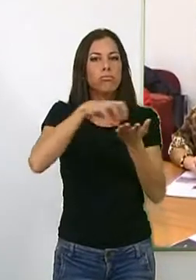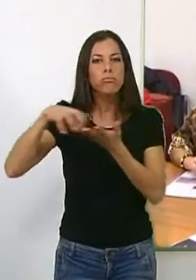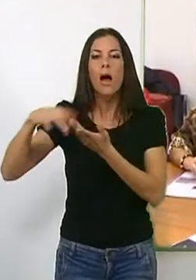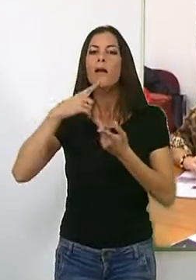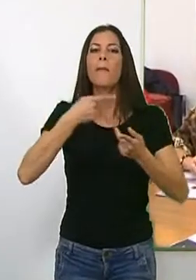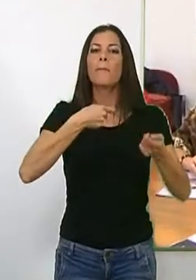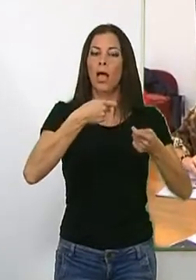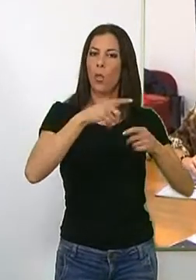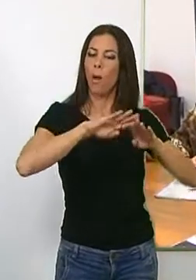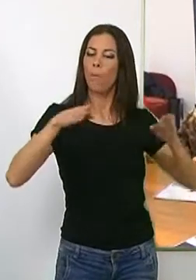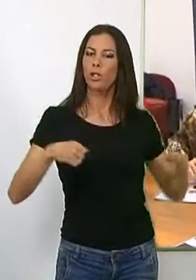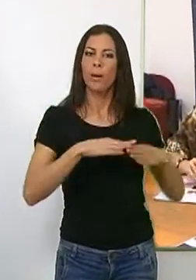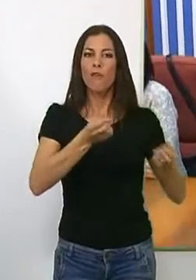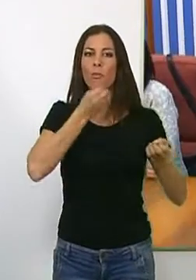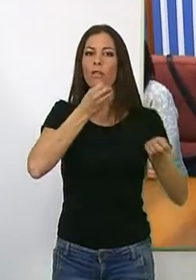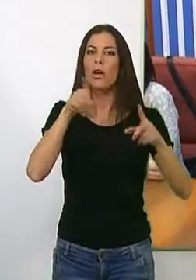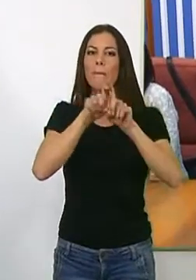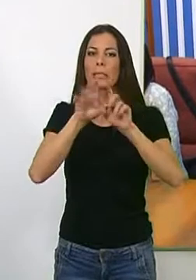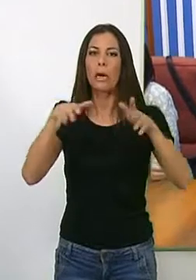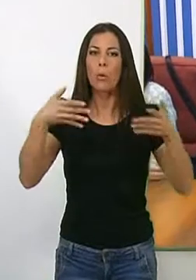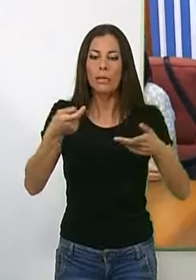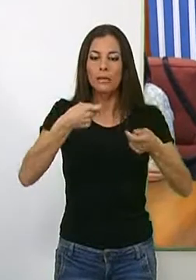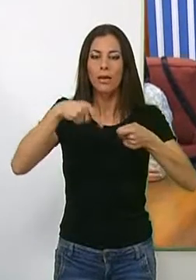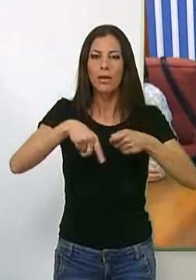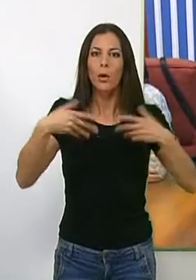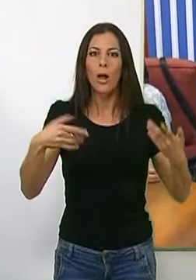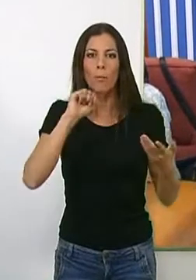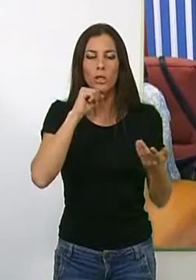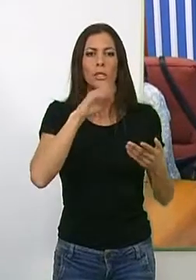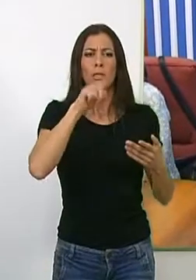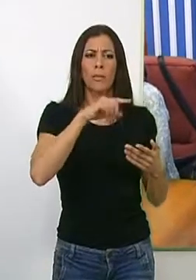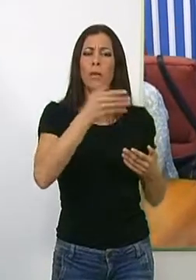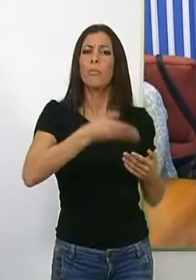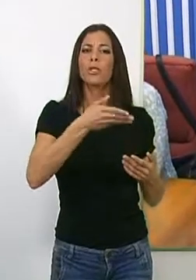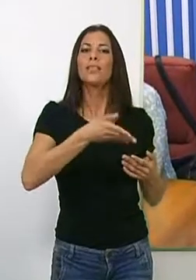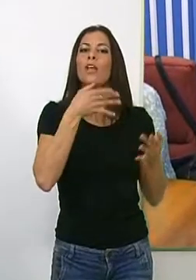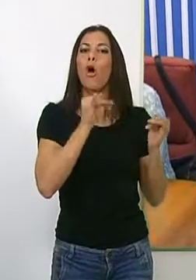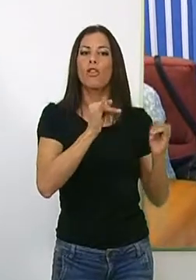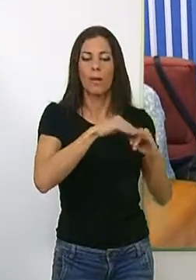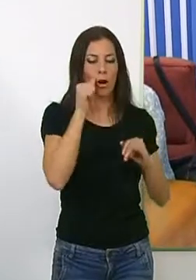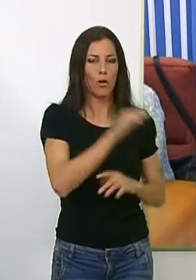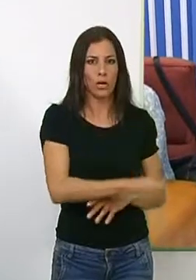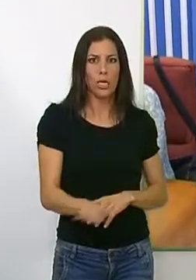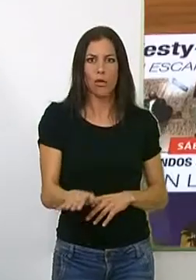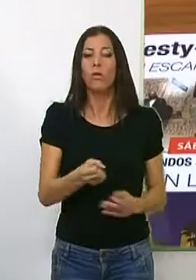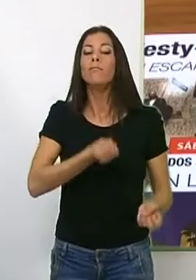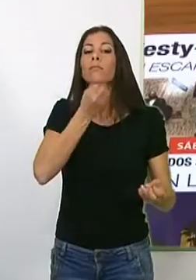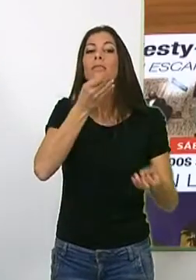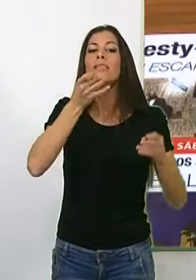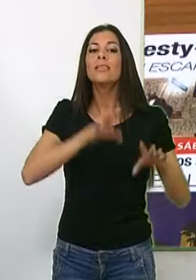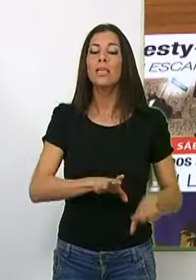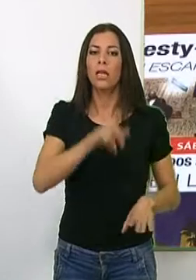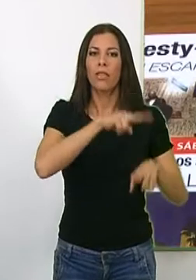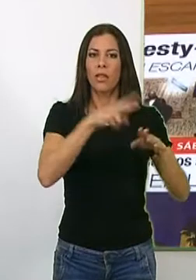comercio y de las empresas de la localidad y además una importante oferta de ocio para los pequeños. Así lo ha